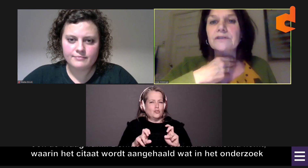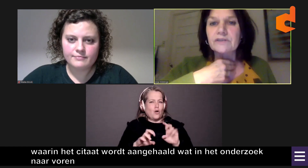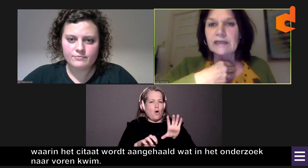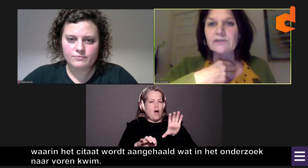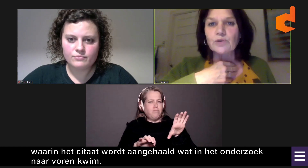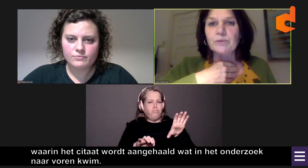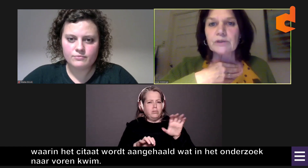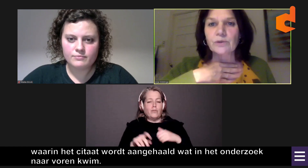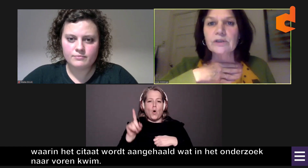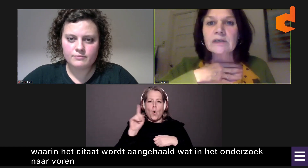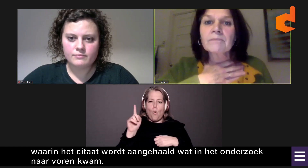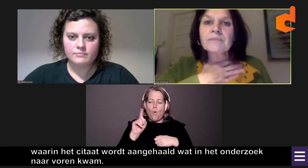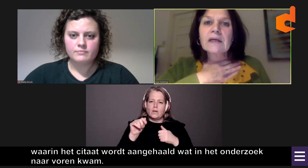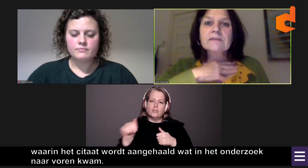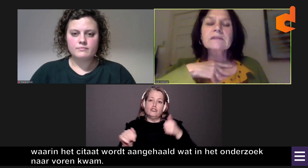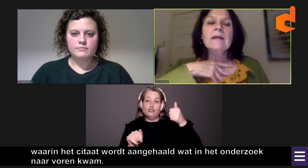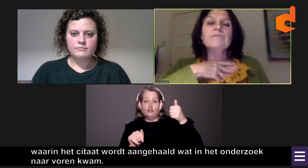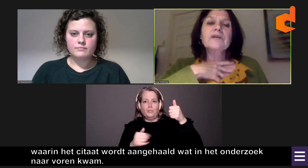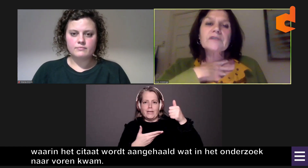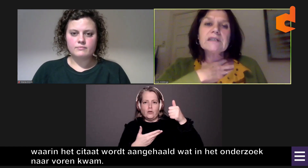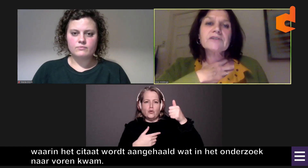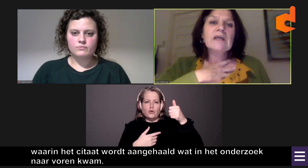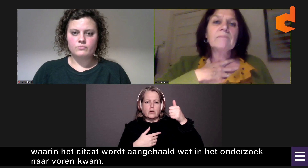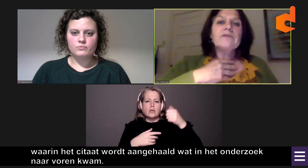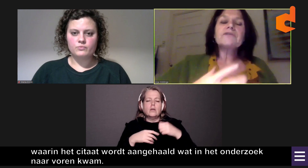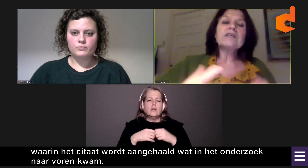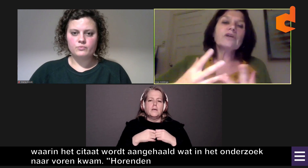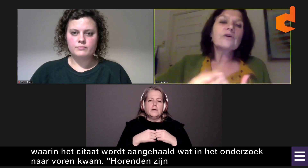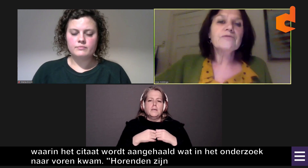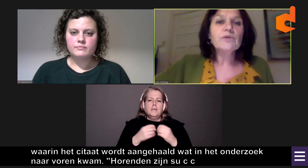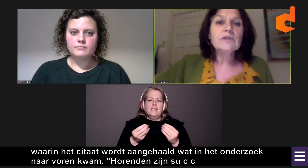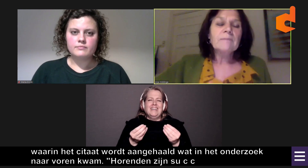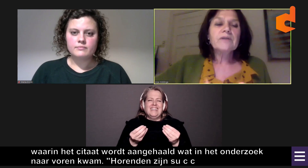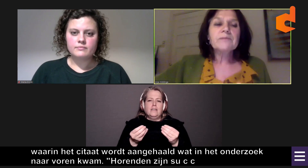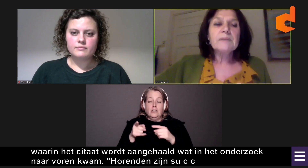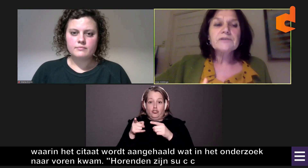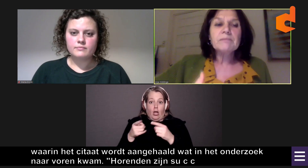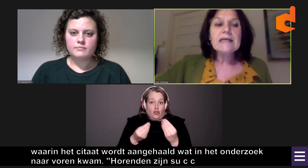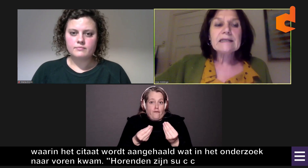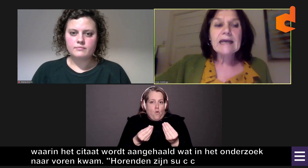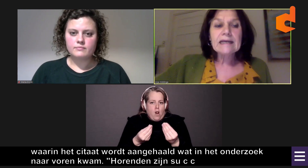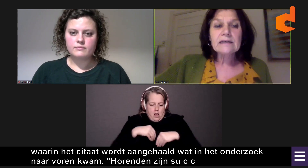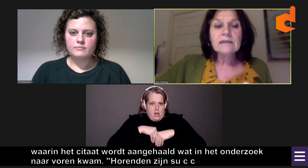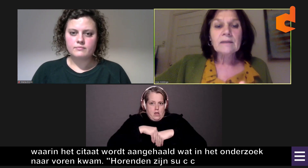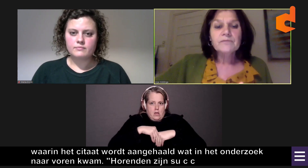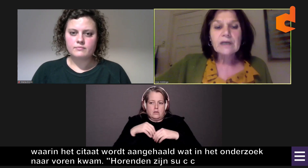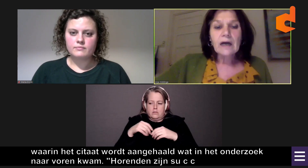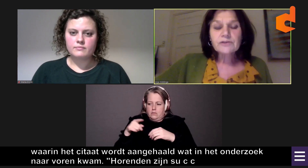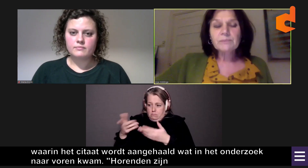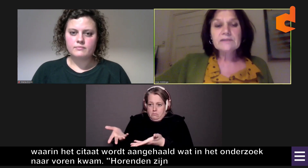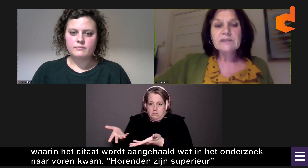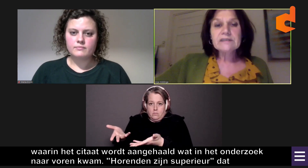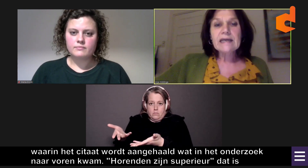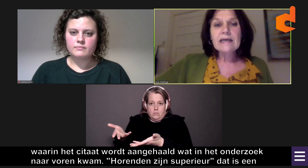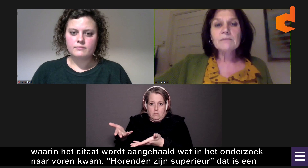Horenden zijn superiër, dat is een gevoel dat mensen meekrijgen die